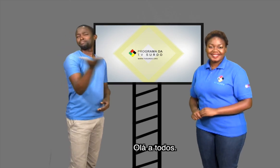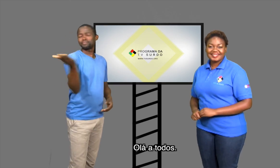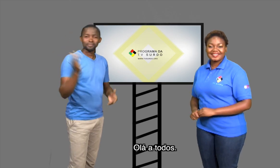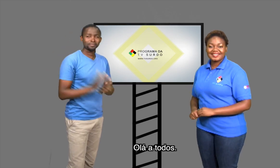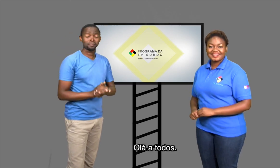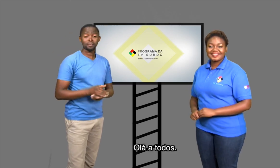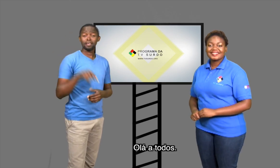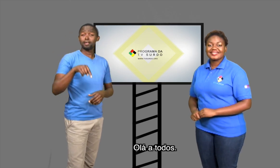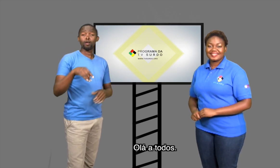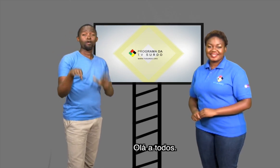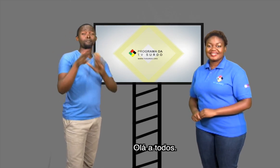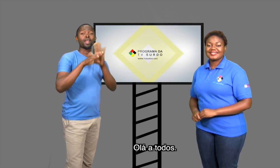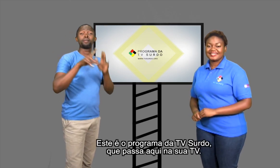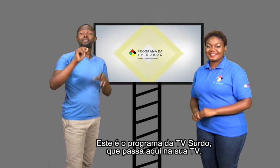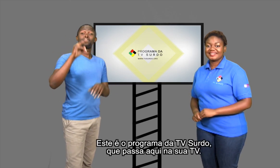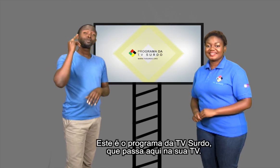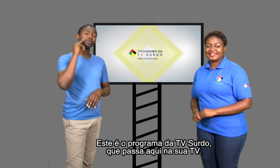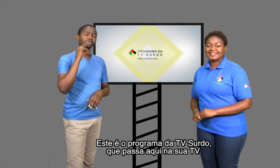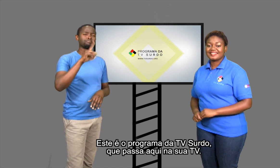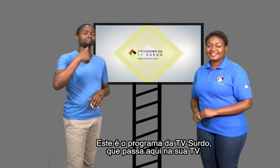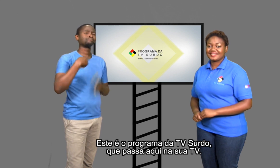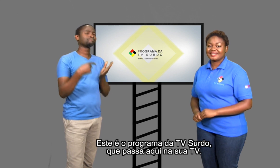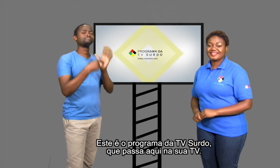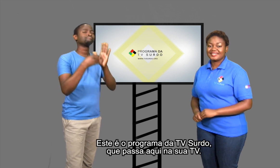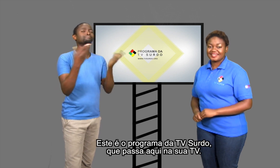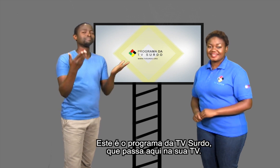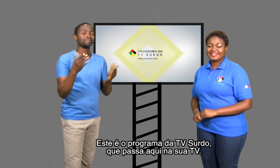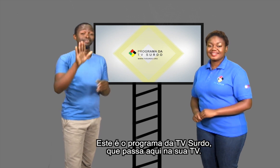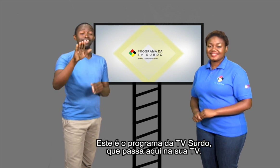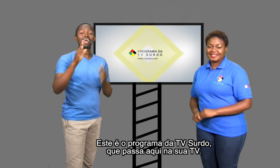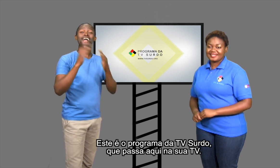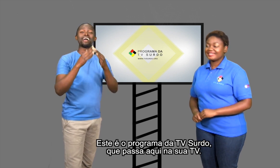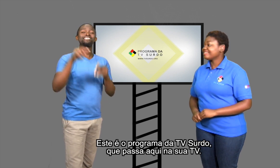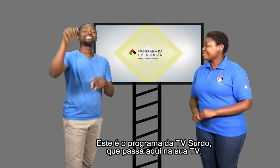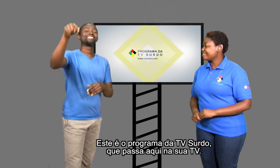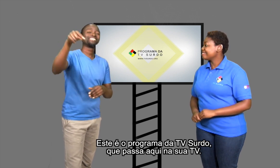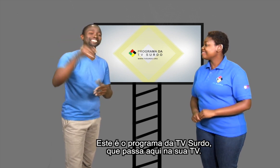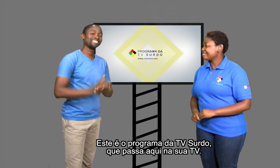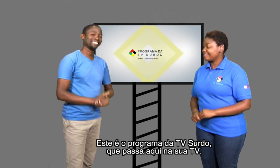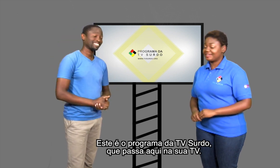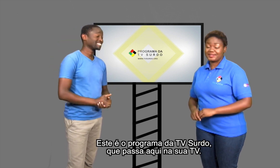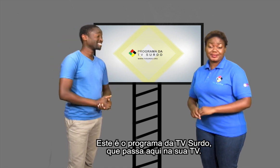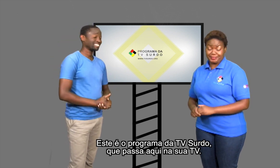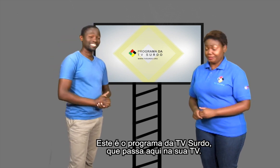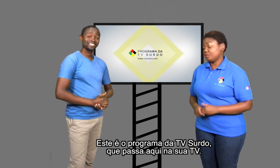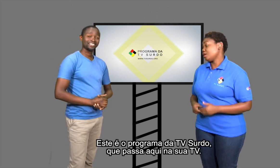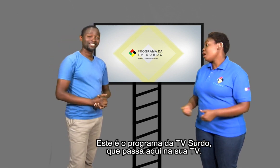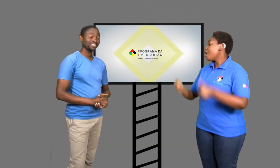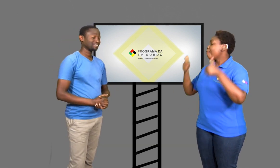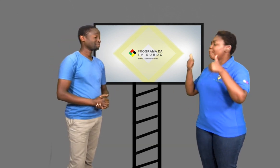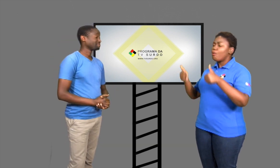Olá a todos. Este é o programa da TV Surdo, que passa aqui na sua TV.